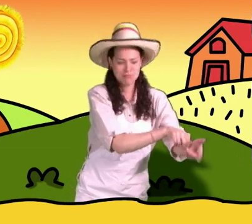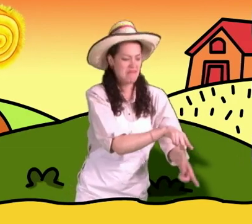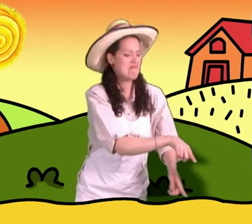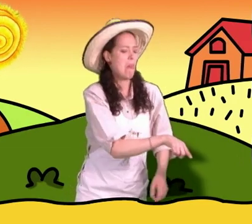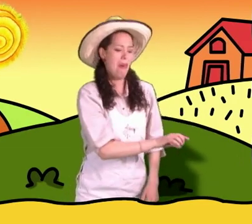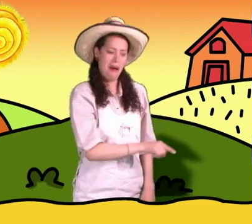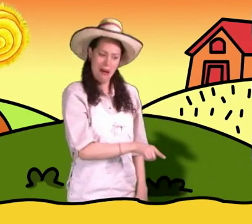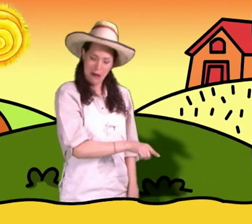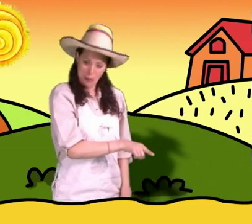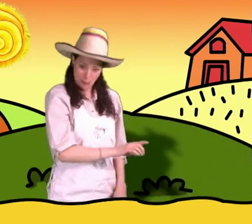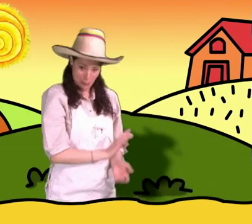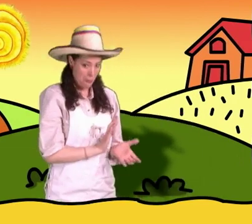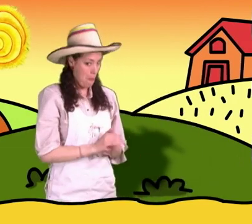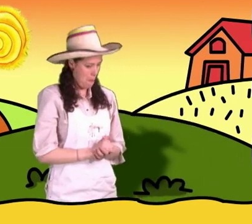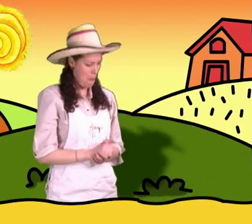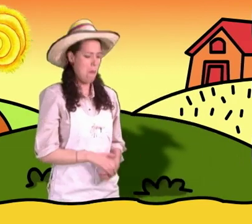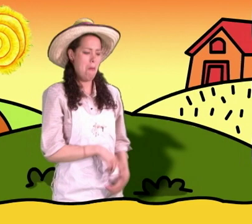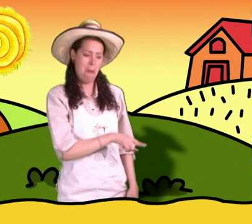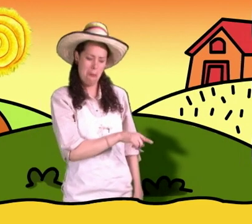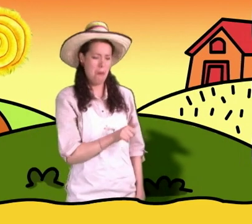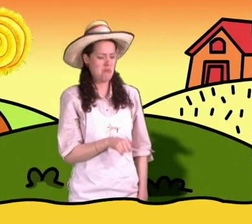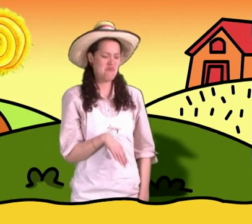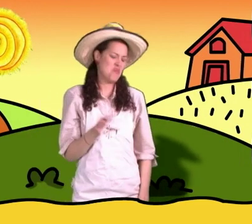allí comiendo. Vamos.